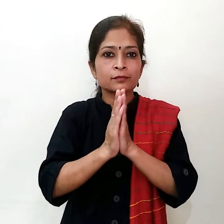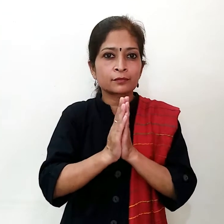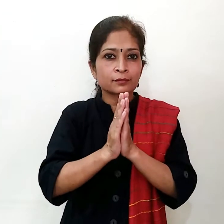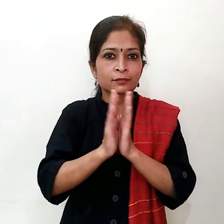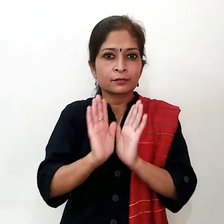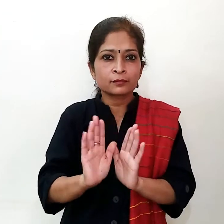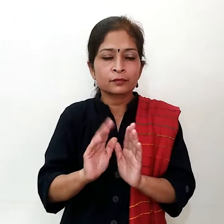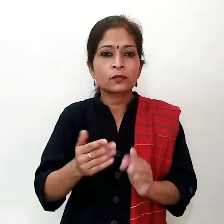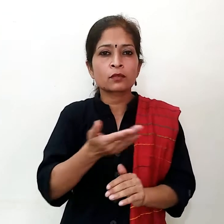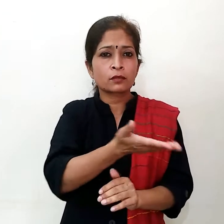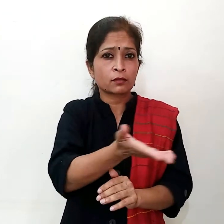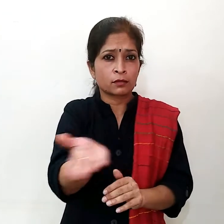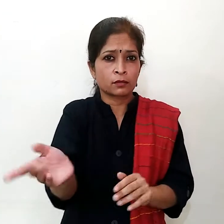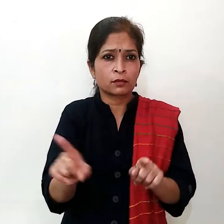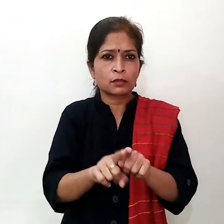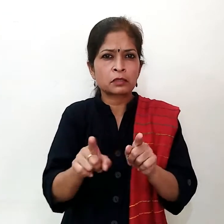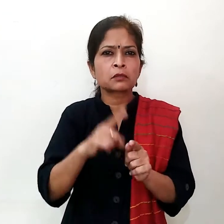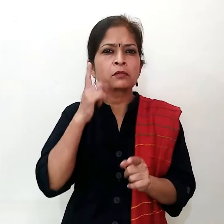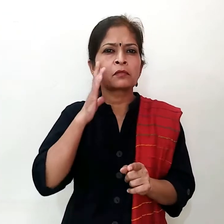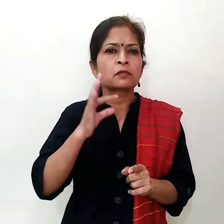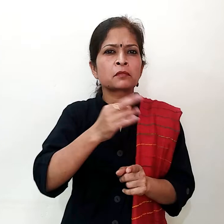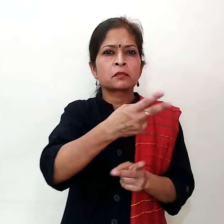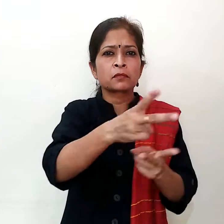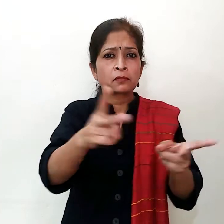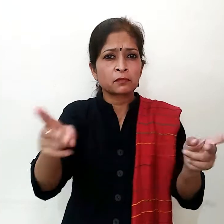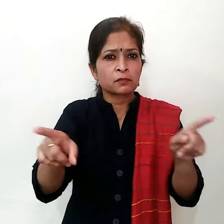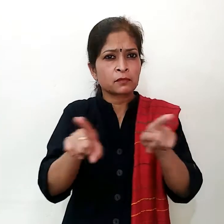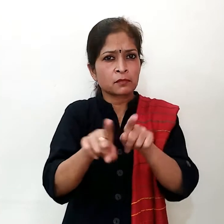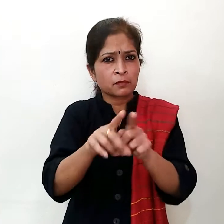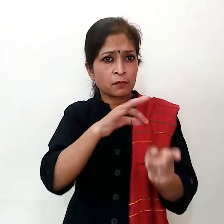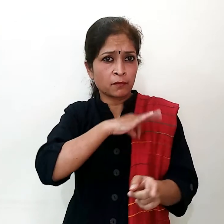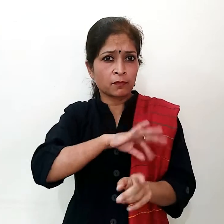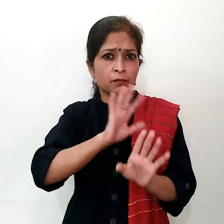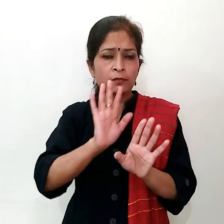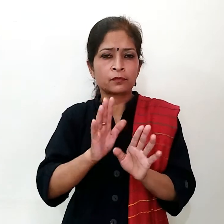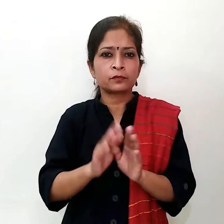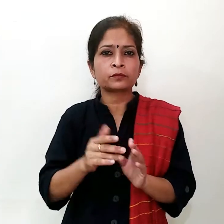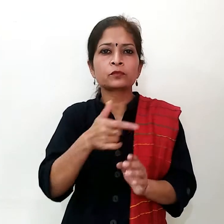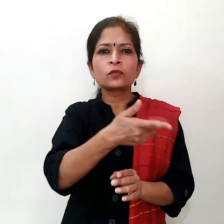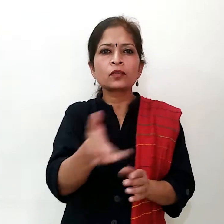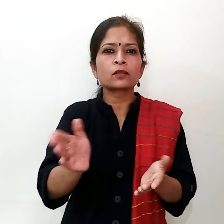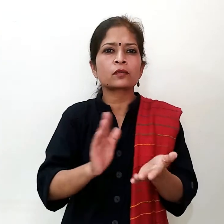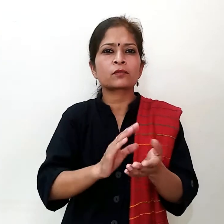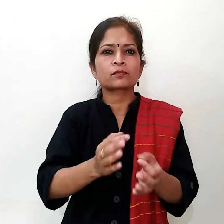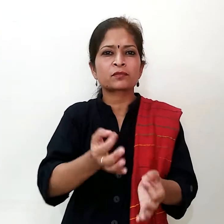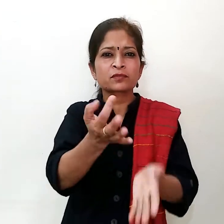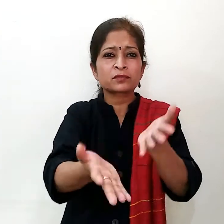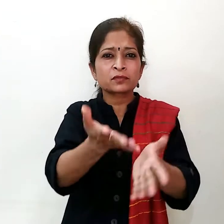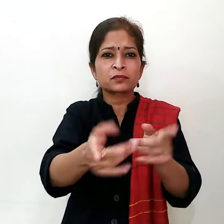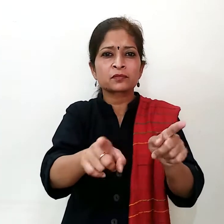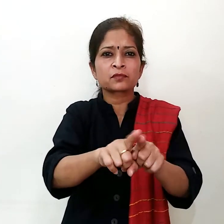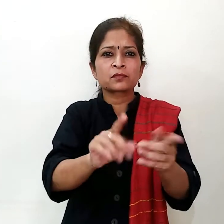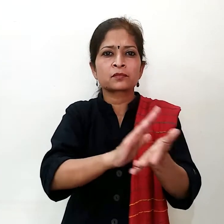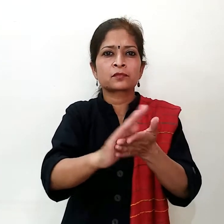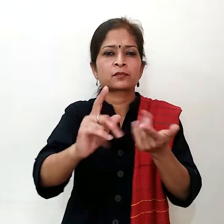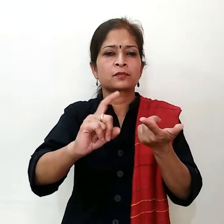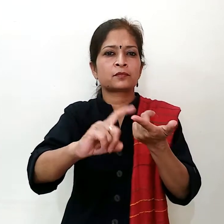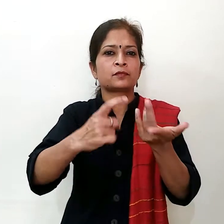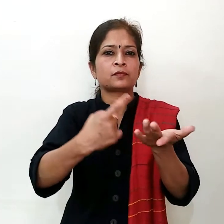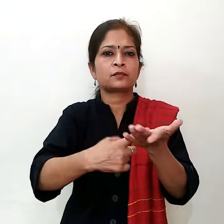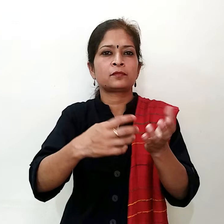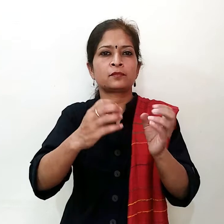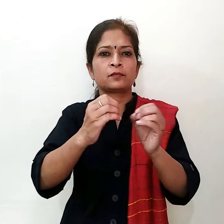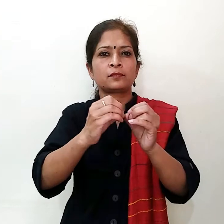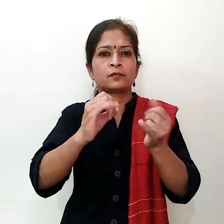देकर पूझा भी करते हैं यही साहितर सारे दूर अंधे मसालों में भी भाई जाते हैं काड़ा में प्यूप केंगे मसालों के अपनी ही